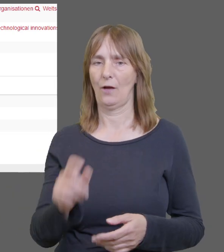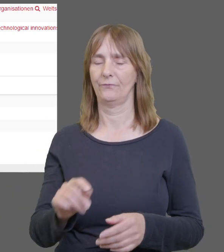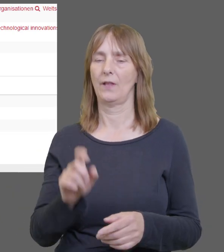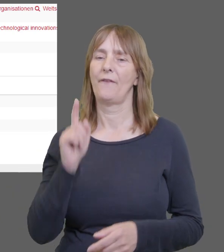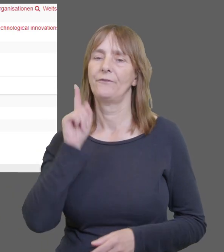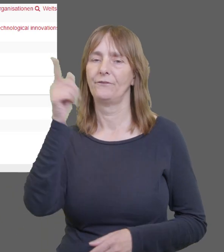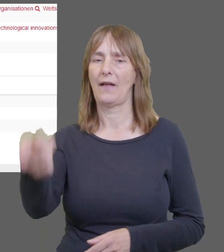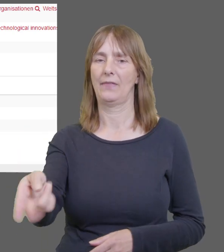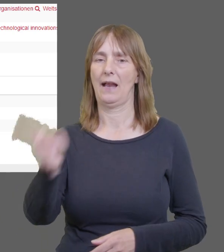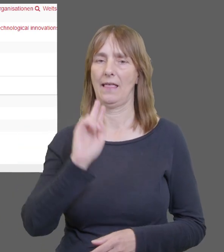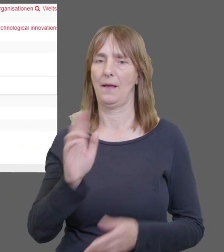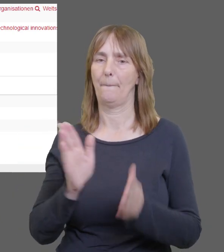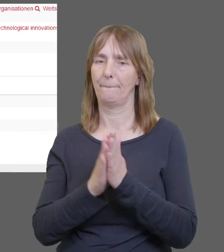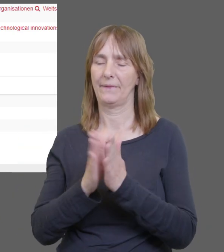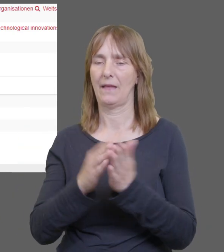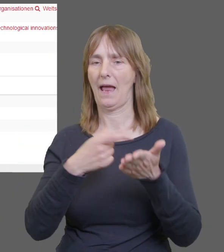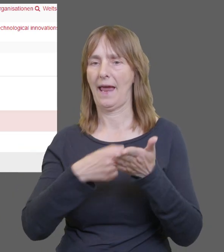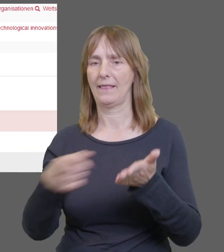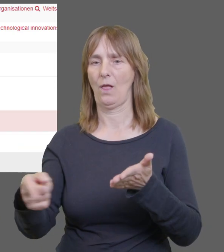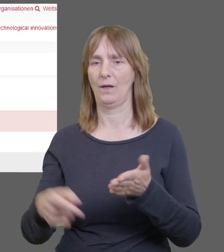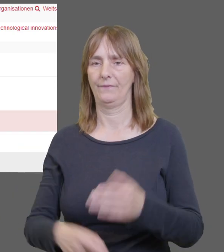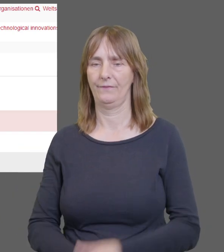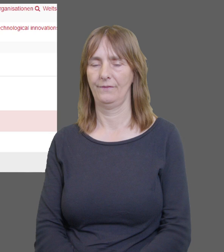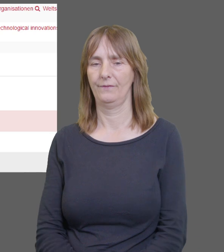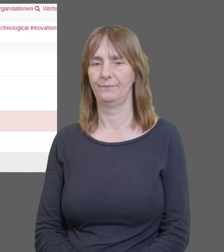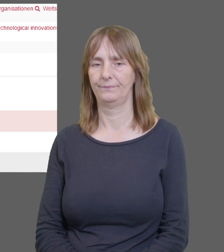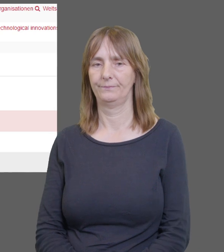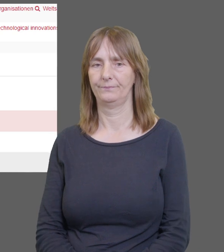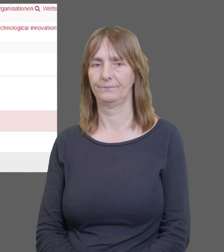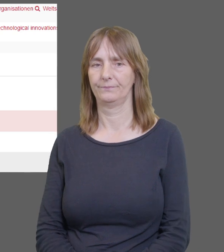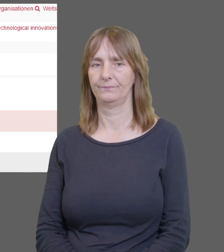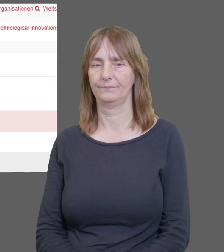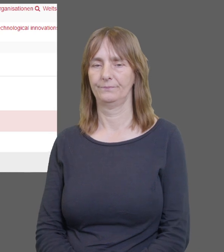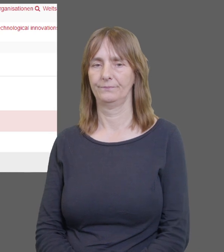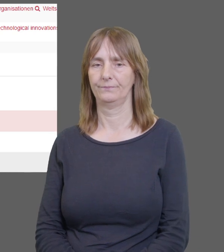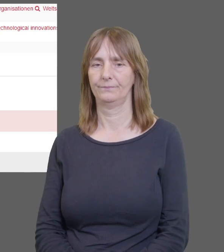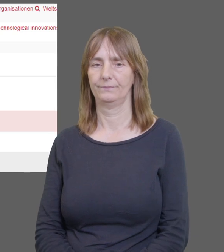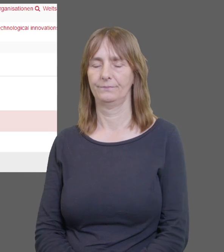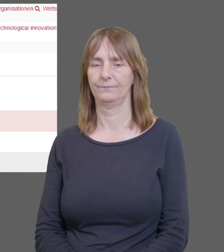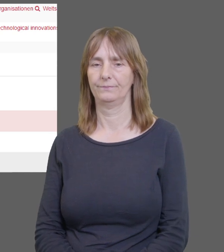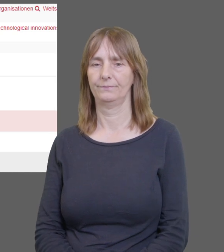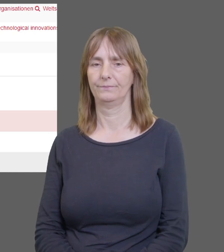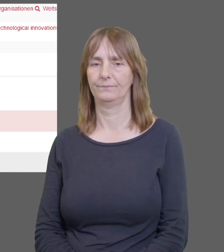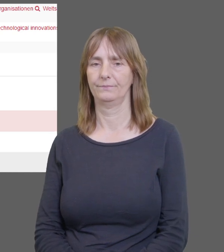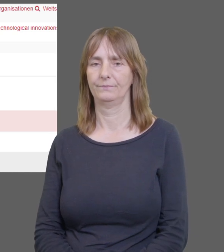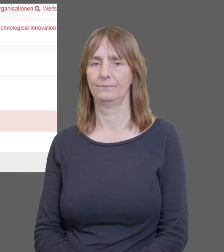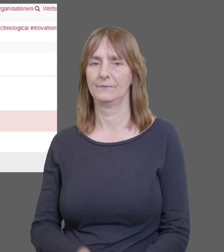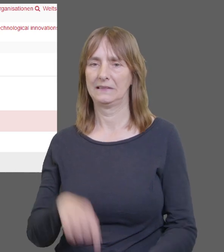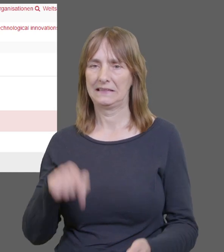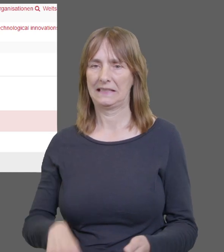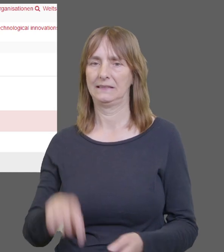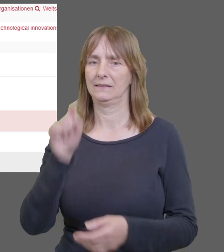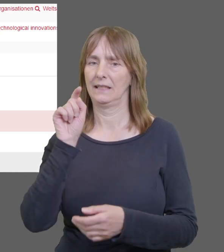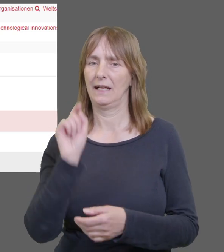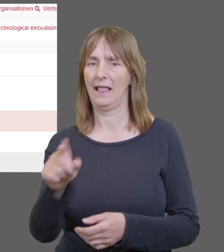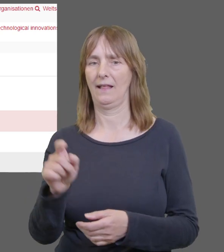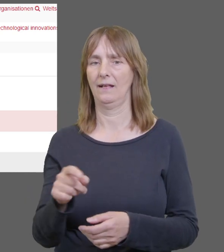Zurück auf dem Reiter Fernleihe kann die Fernleihebestellung ausgelöst werden. Spätestens an dieser Stelle